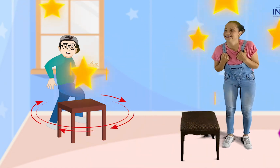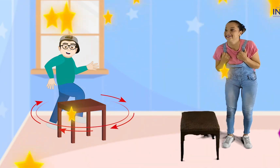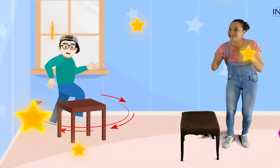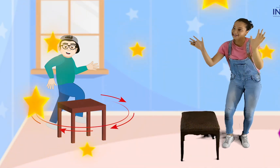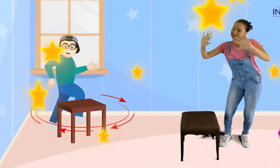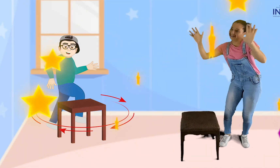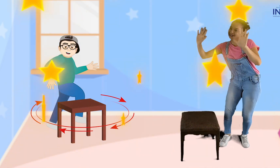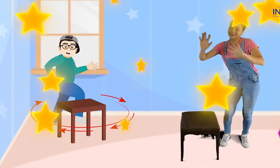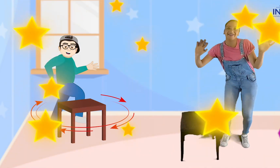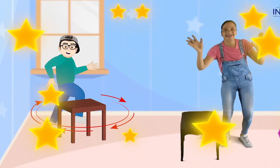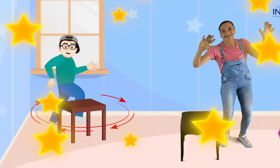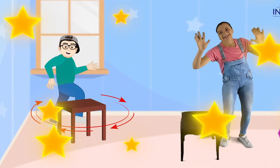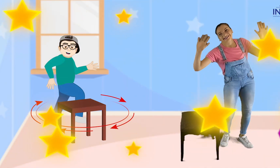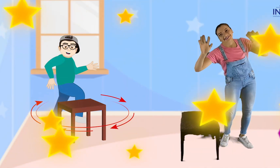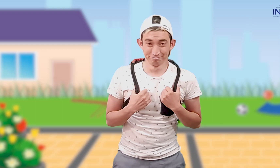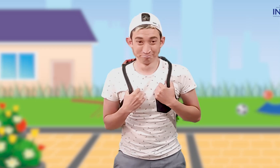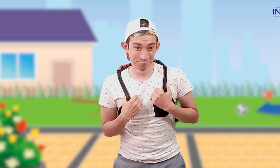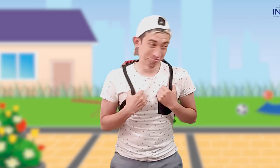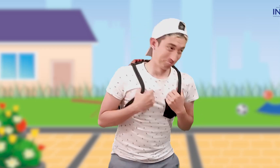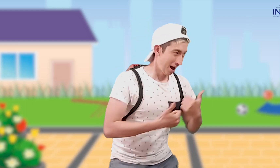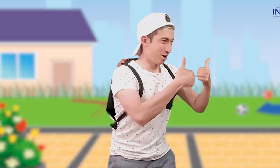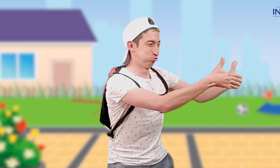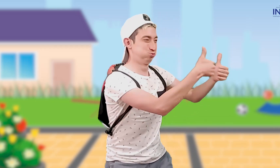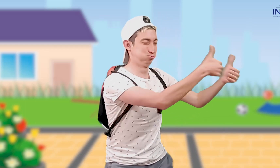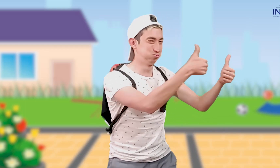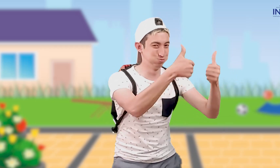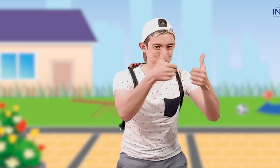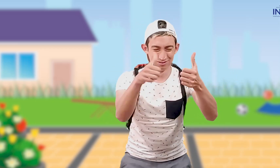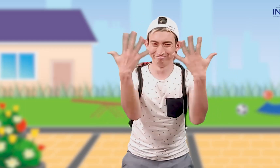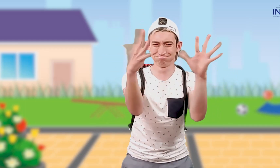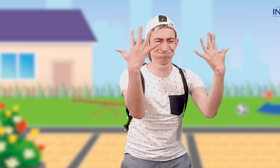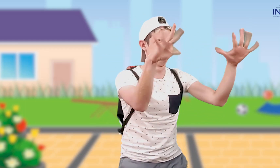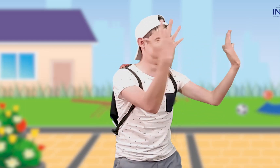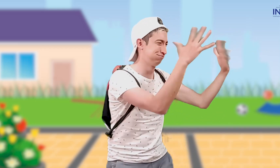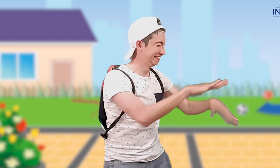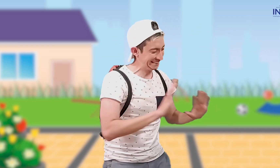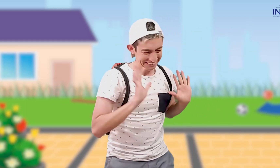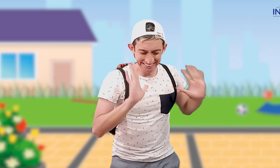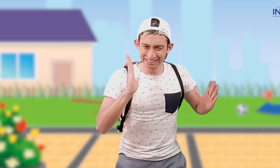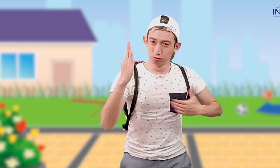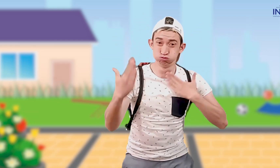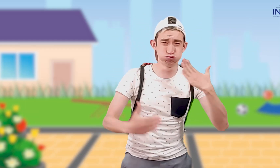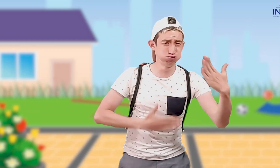¡Hasta pronto! ¡Muy bien! ¡Felicitaciones! ¡Estoy muy